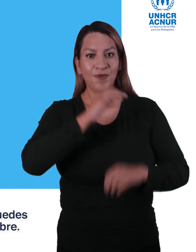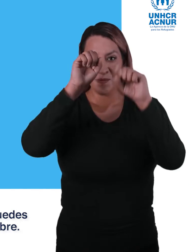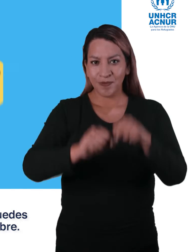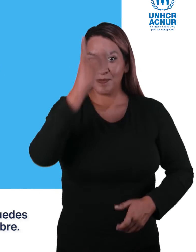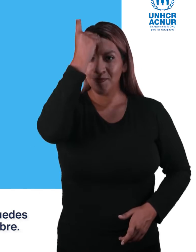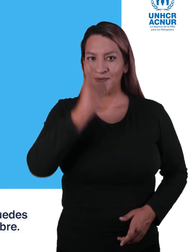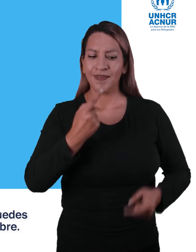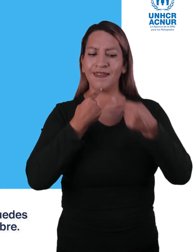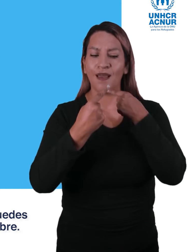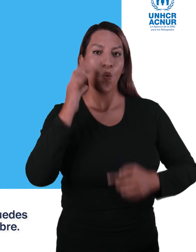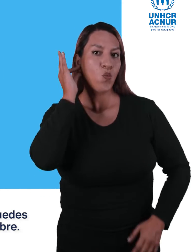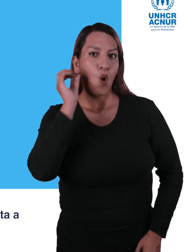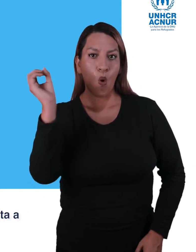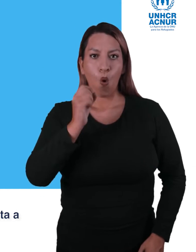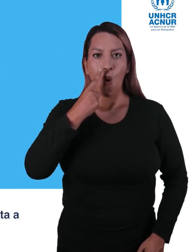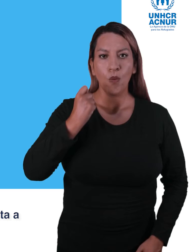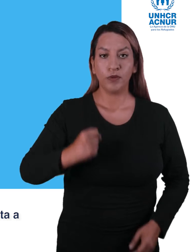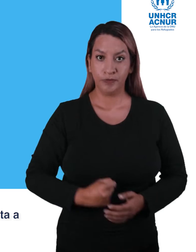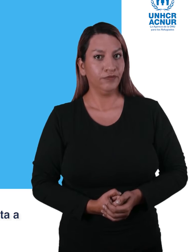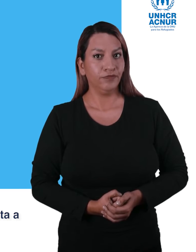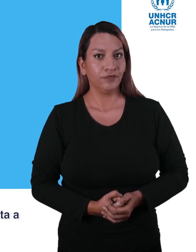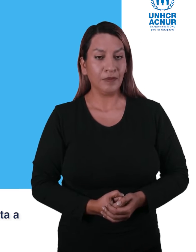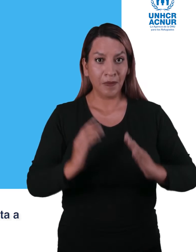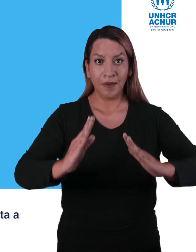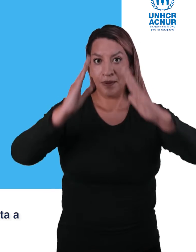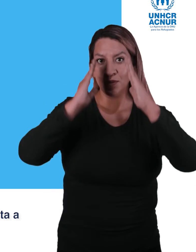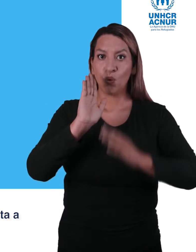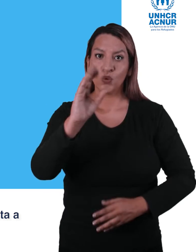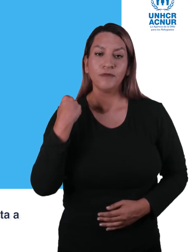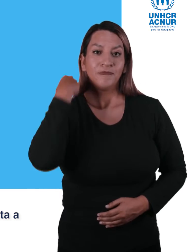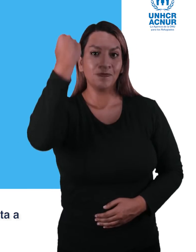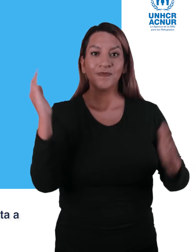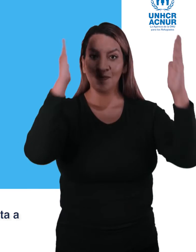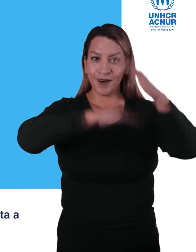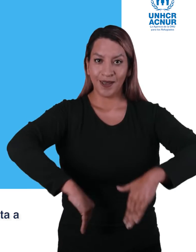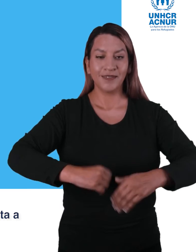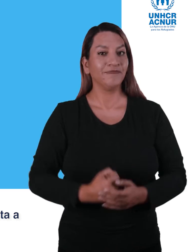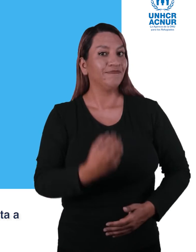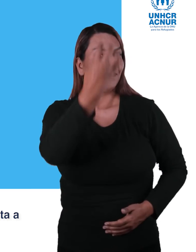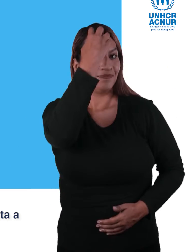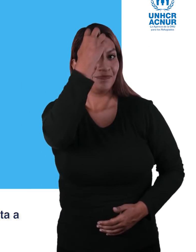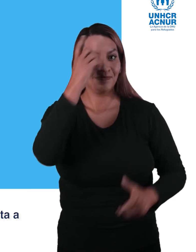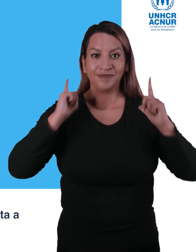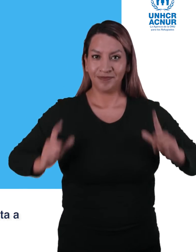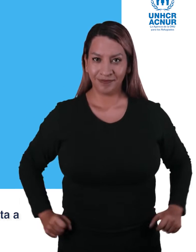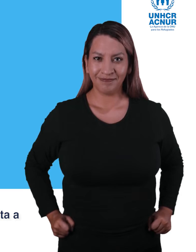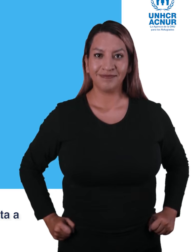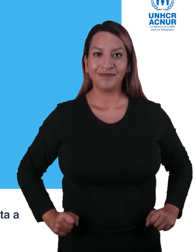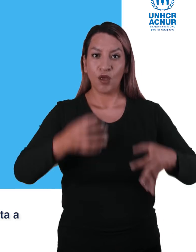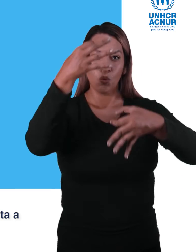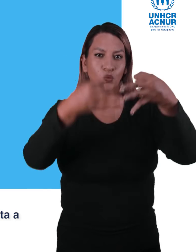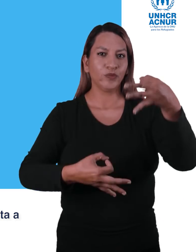conversar con una mujer o con un hombre. Pilas, tienes derecho a acceder de forma gratuita a educación, salud y el